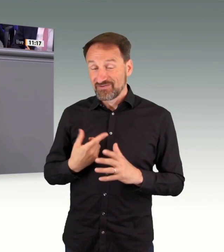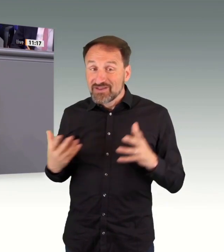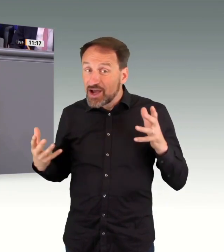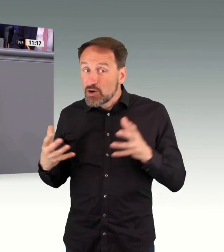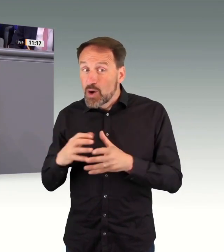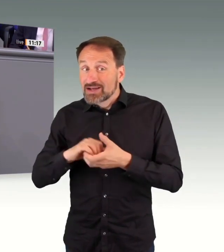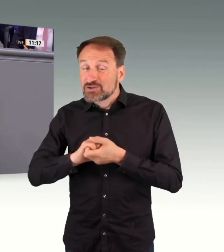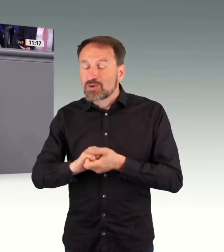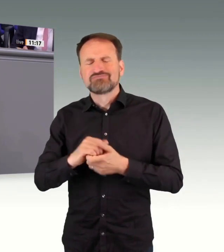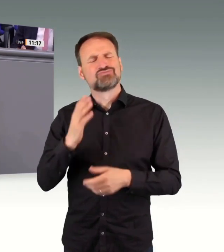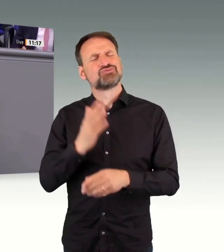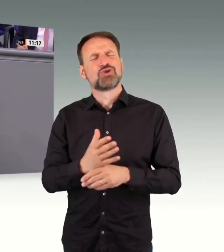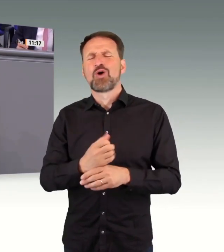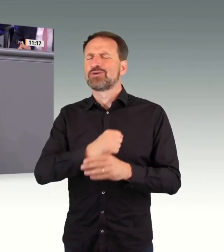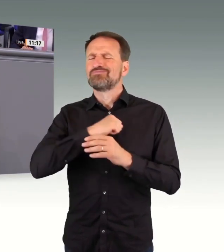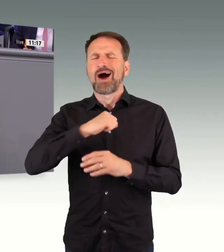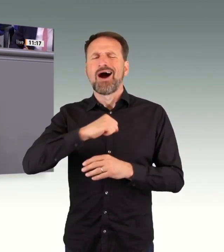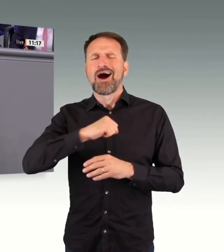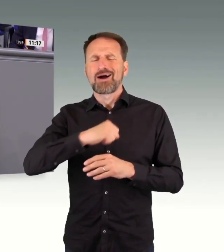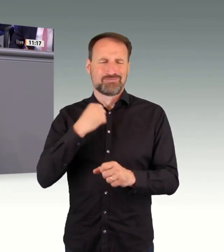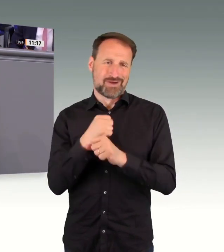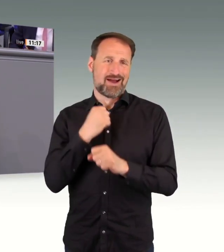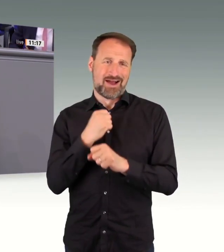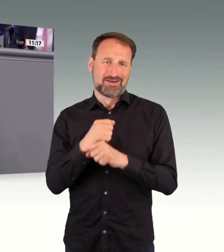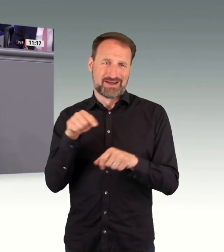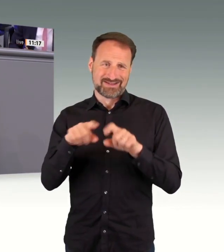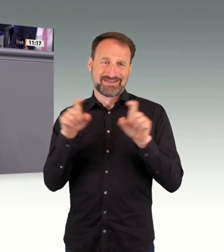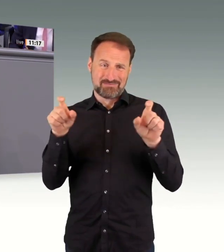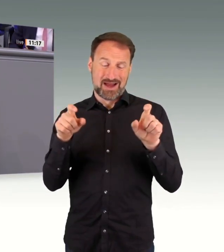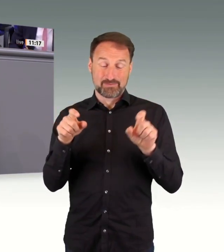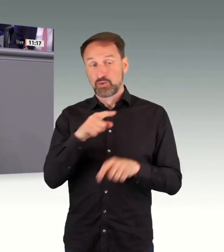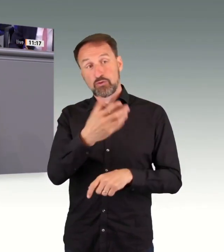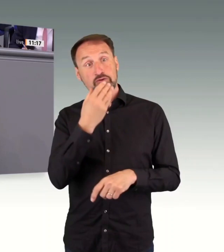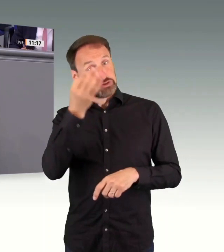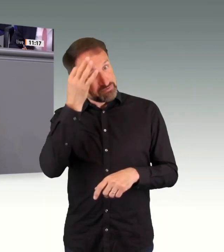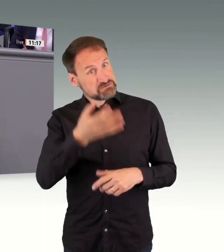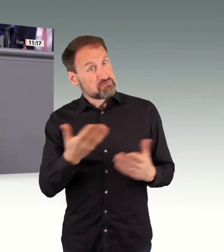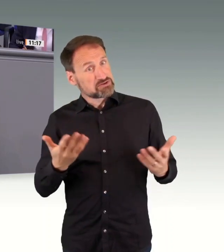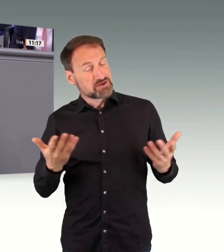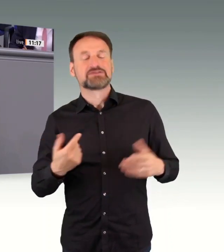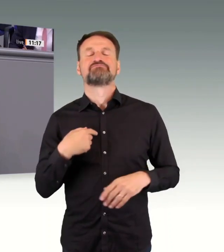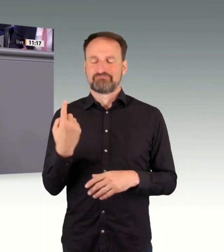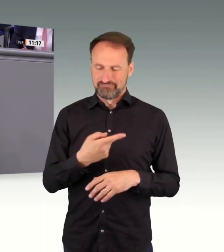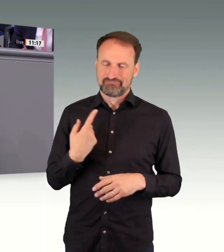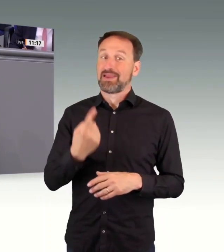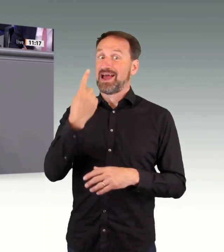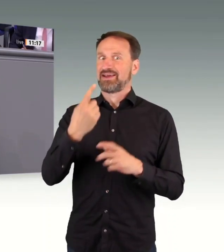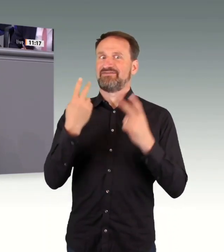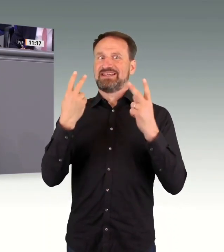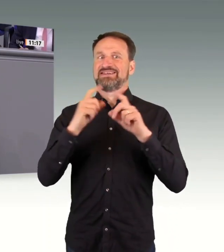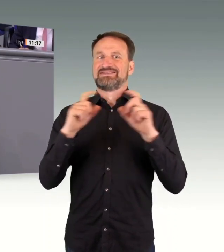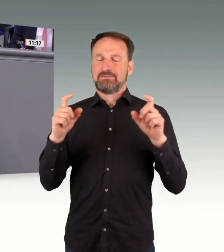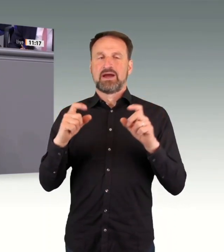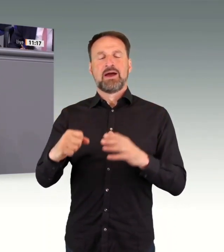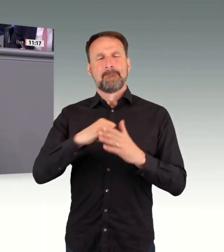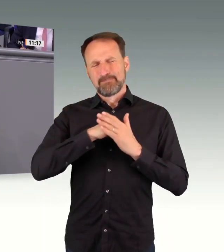Und wir haben, das wollten Sie ja auch wissen, eines der zentralen Themen ist natürlich der beschleunigte Ausbau der